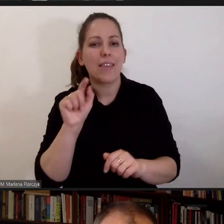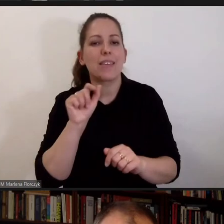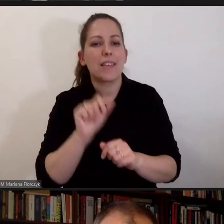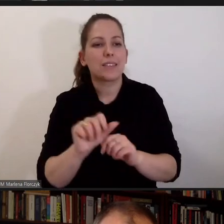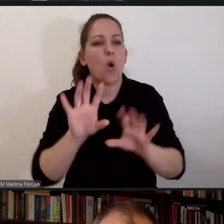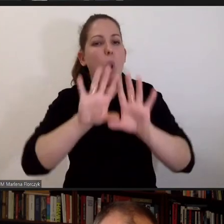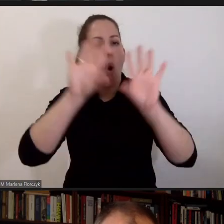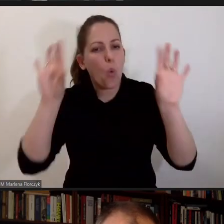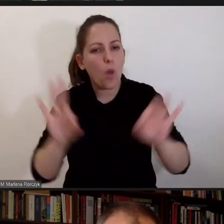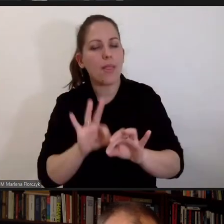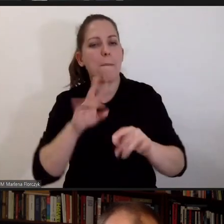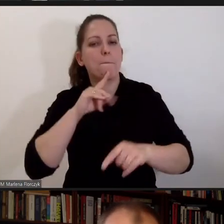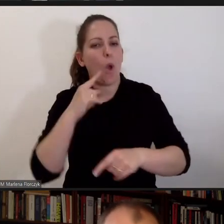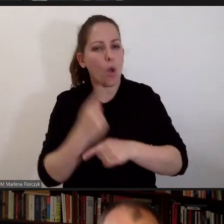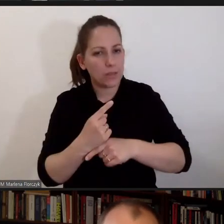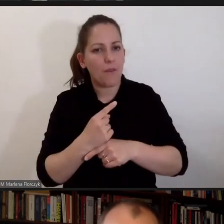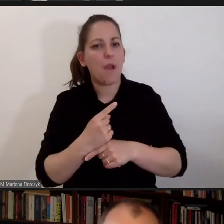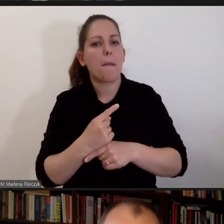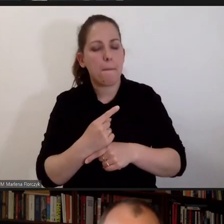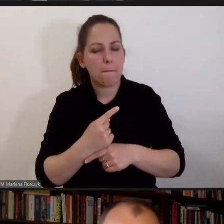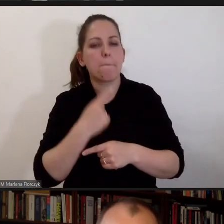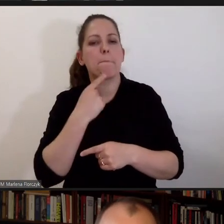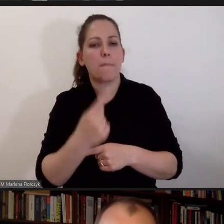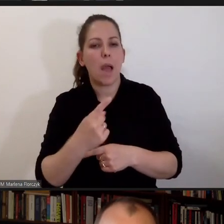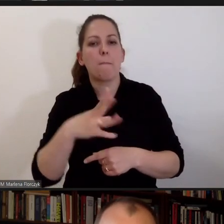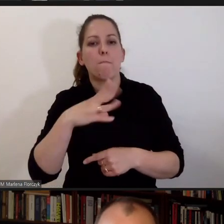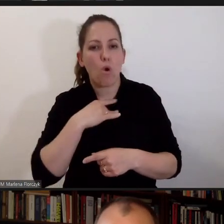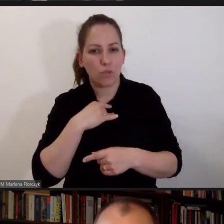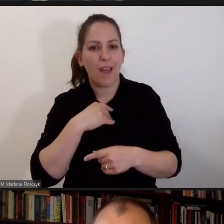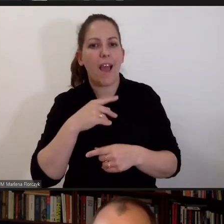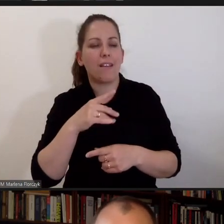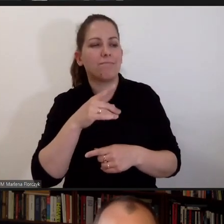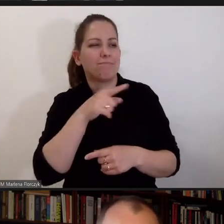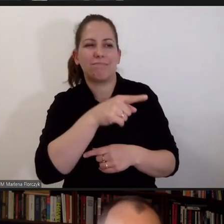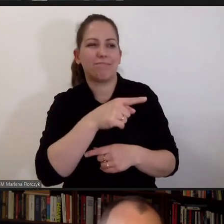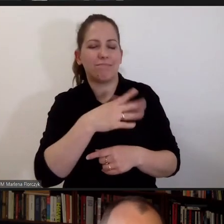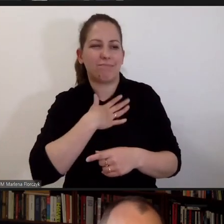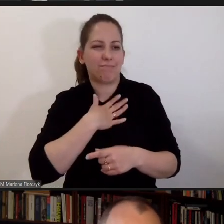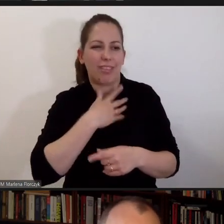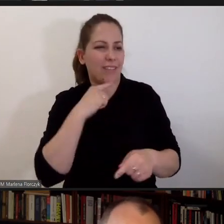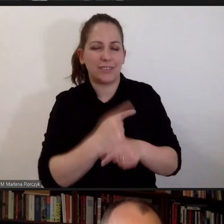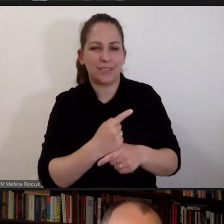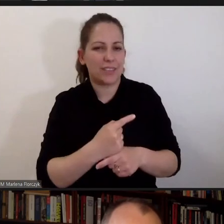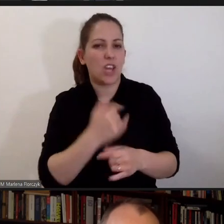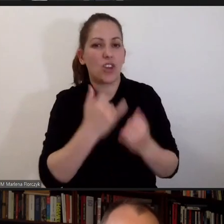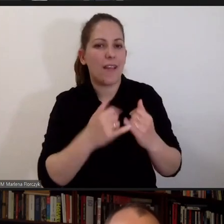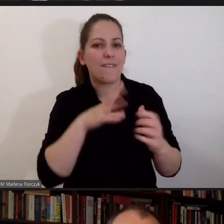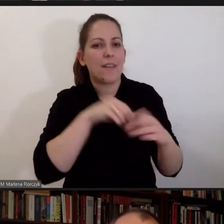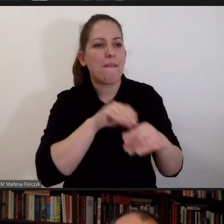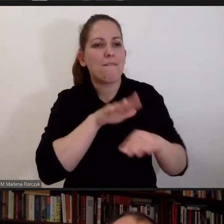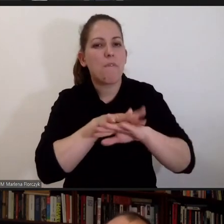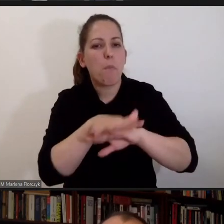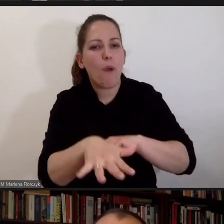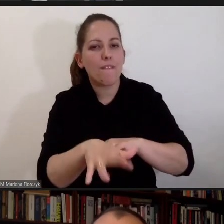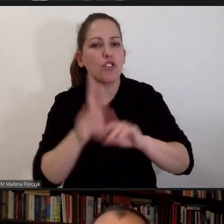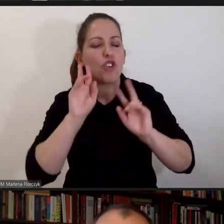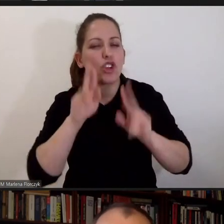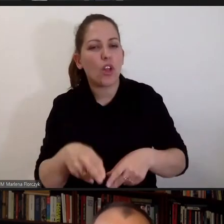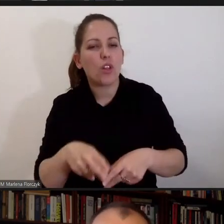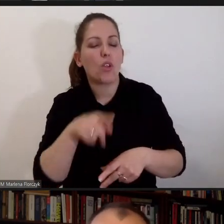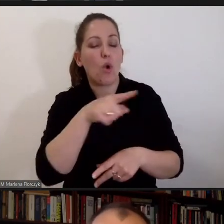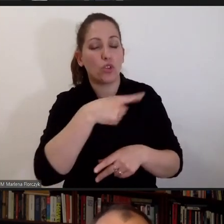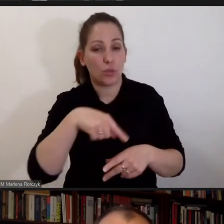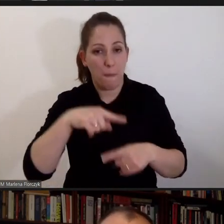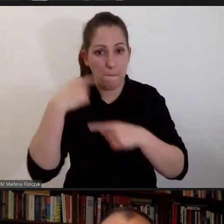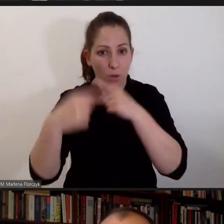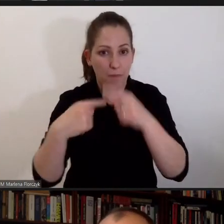ogólne postanowienie, które mówi, że można skarżyć decyzję, jeżeli ona ma wpływ na rzetelność postępowania lub